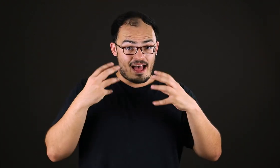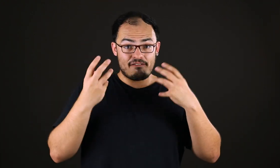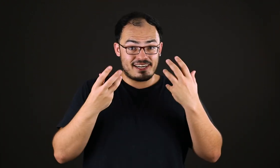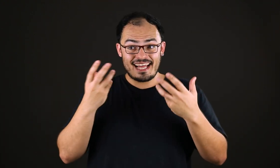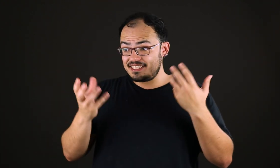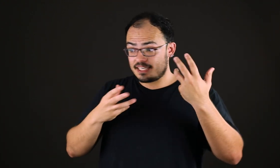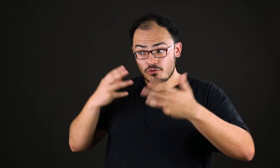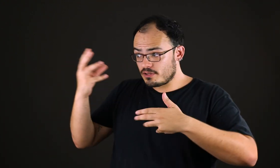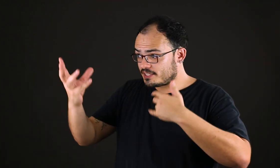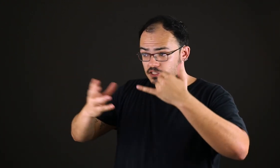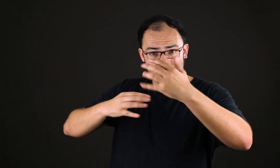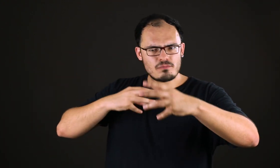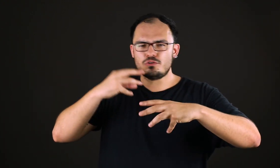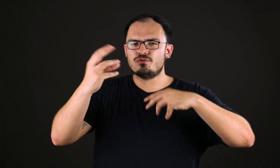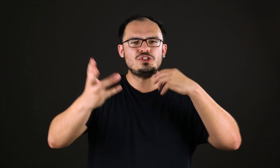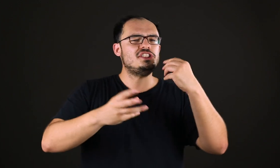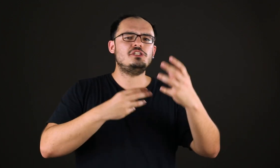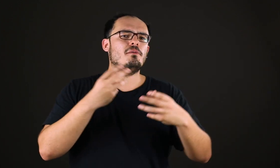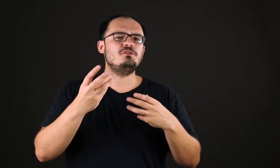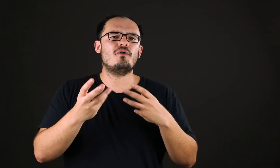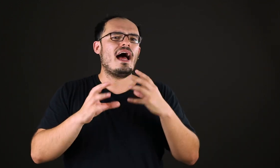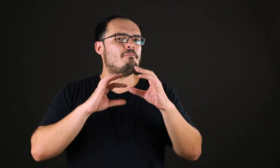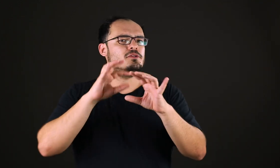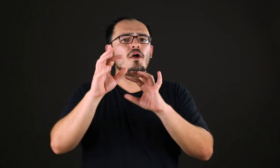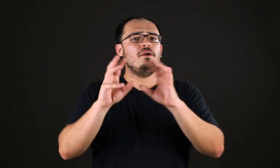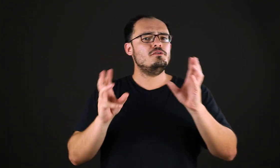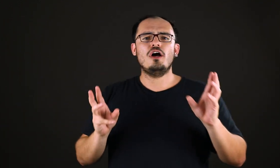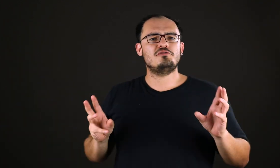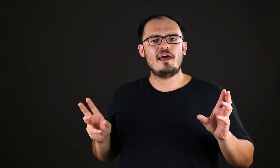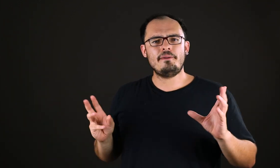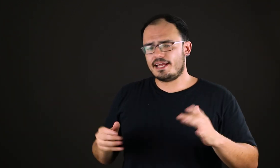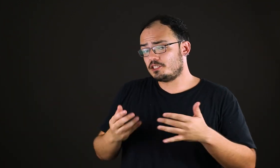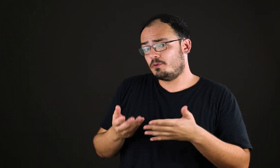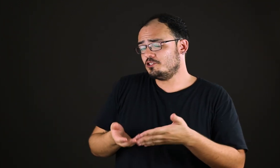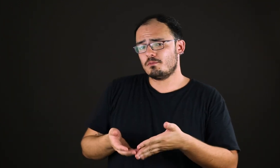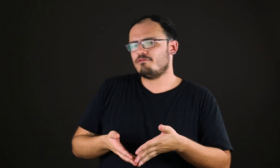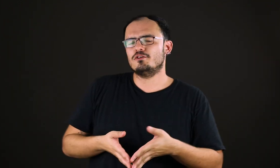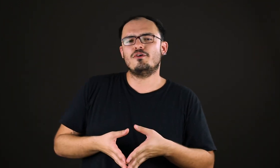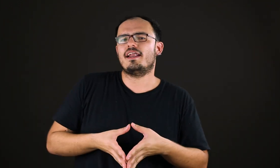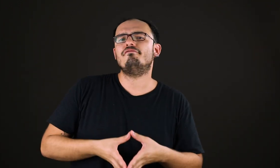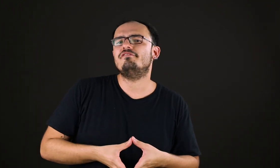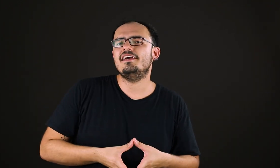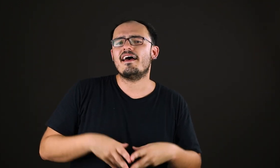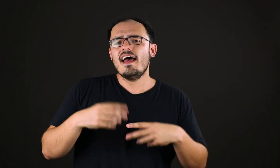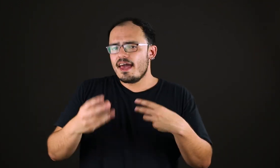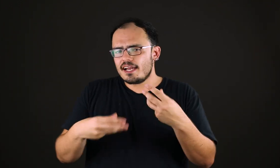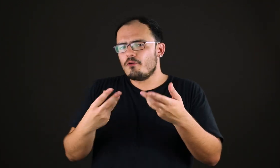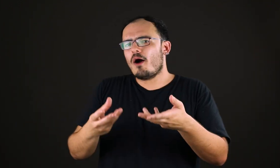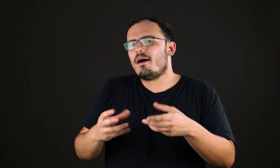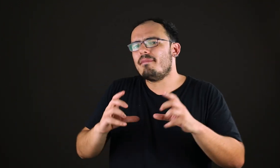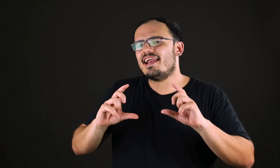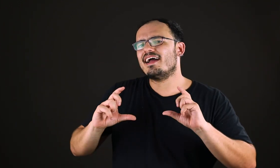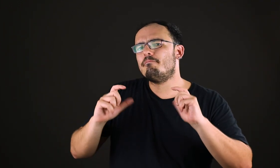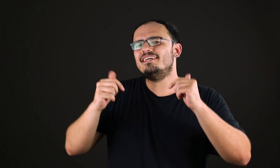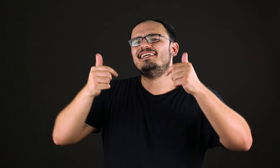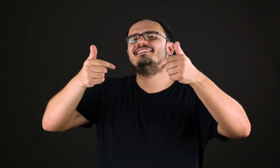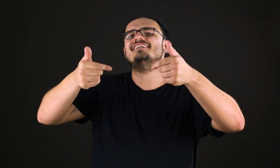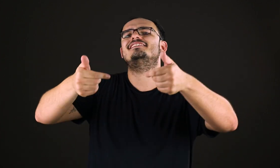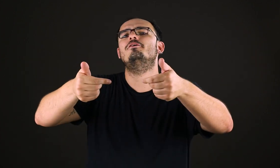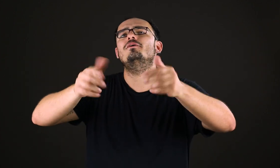A verdade é que tudo que a gente vê é muito fugidio, muito rápido e o nosso olhar preenche. por isso que uma fotografia não é uma mera representação